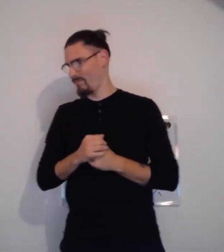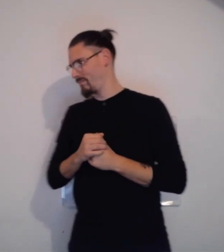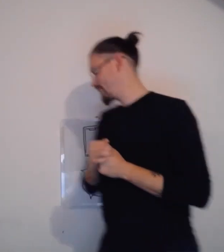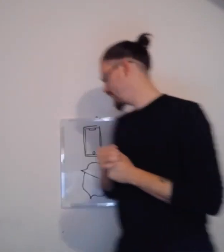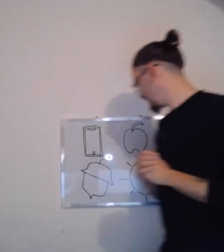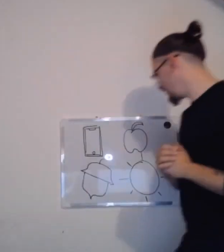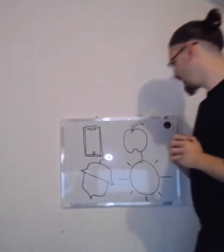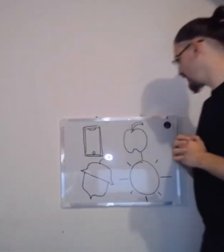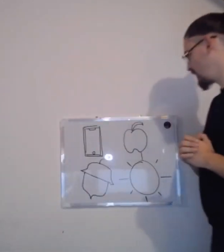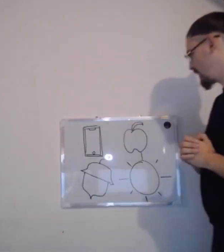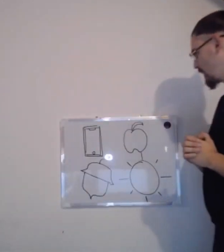Alors, c'est parti.